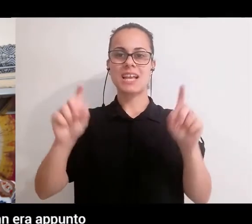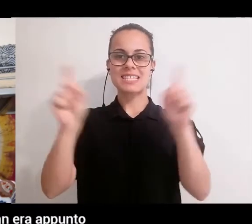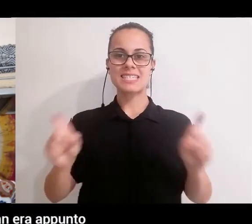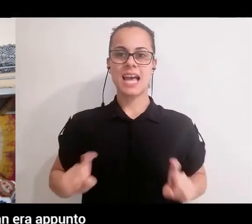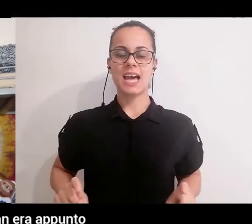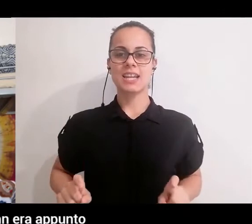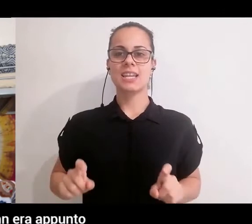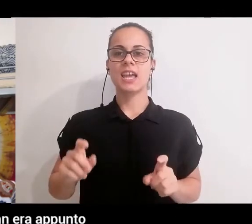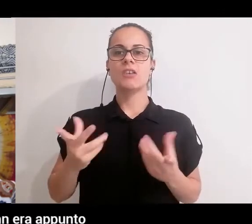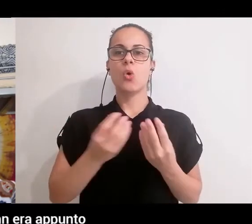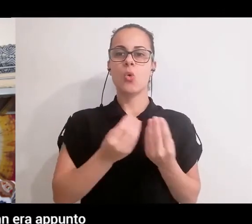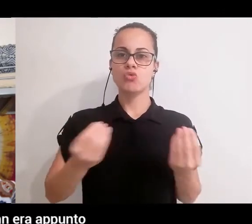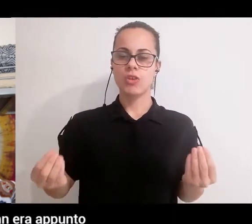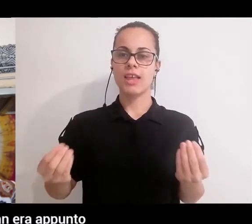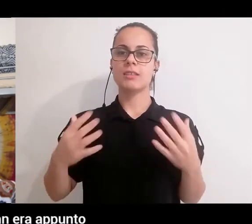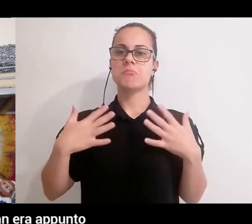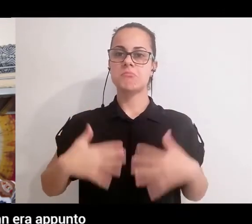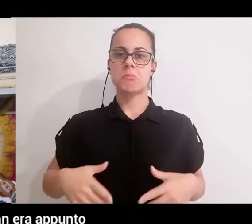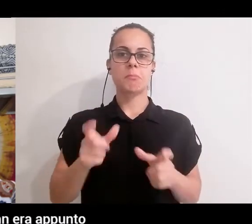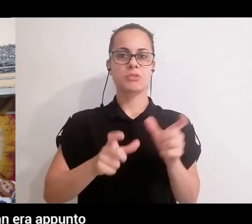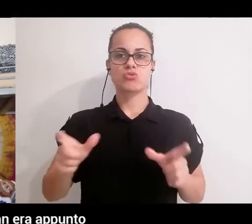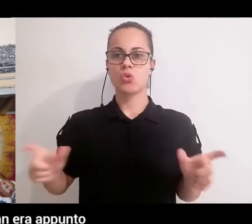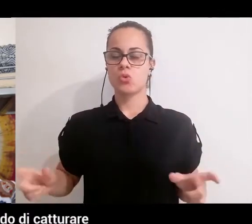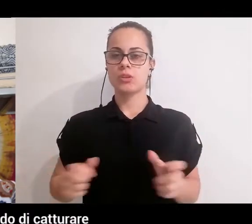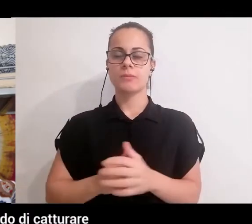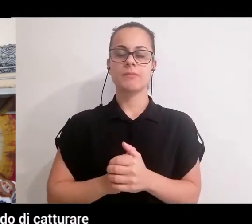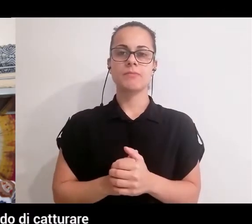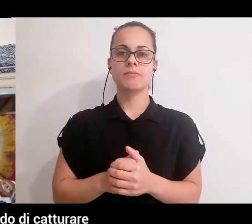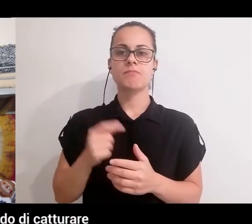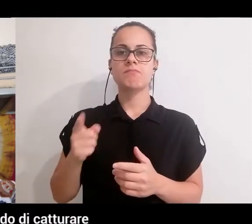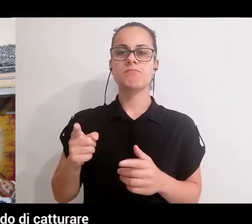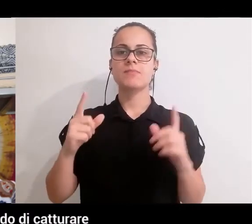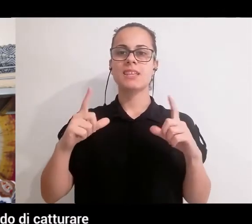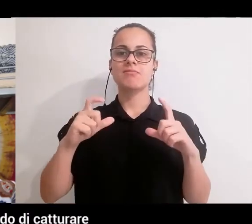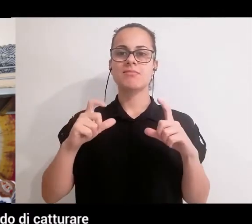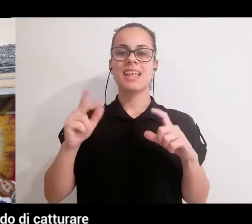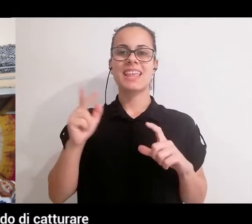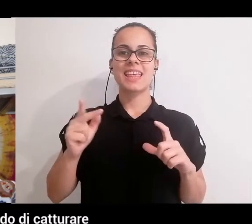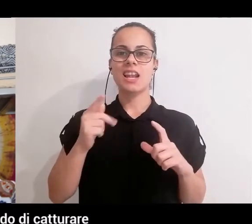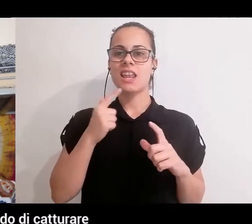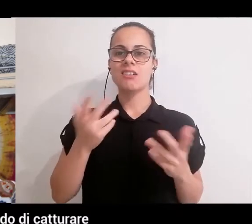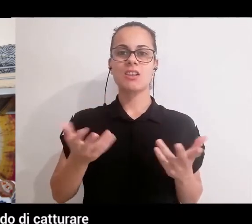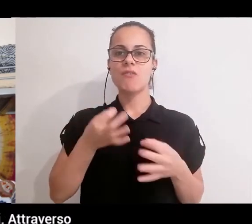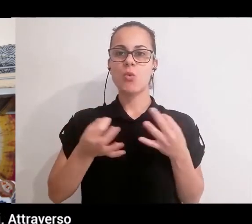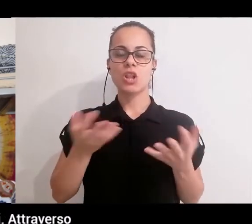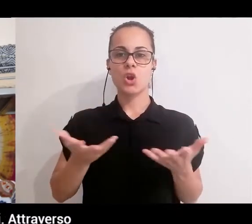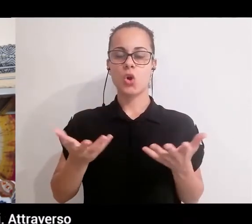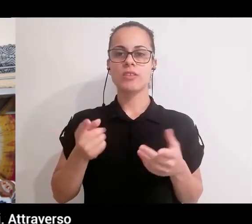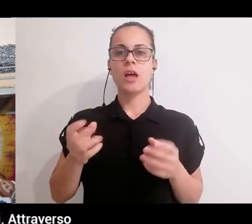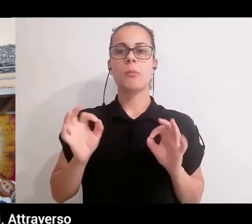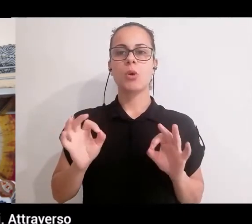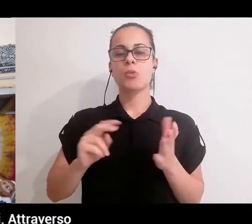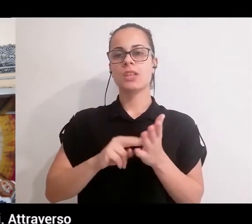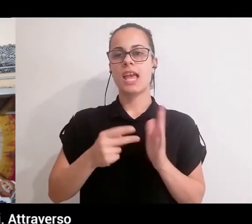intorno agli organismi. La fotografia Kirlian era appunto un insieme di tecniche fotografiche in grado di catturare queste